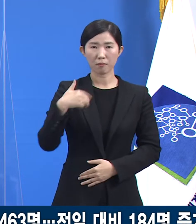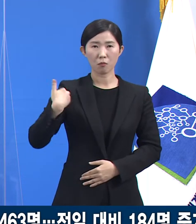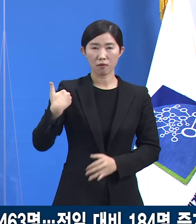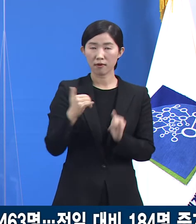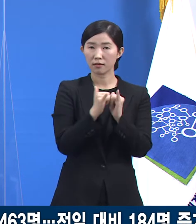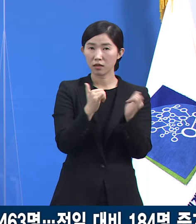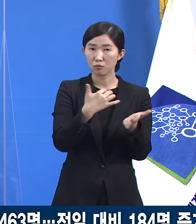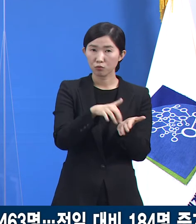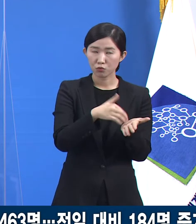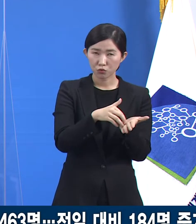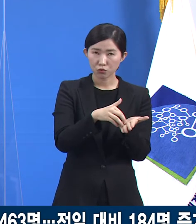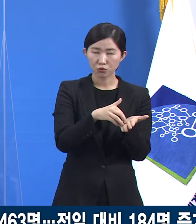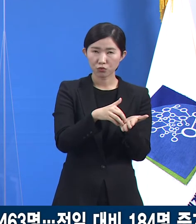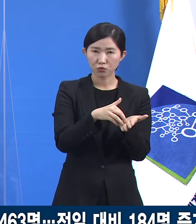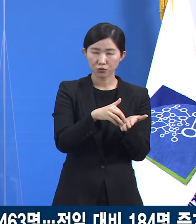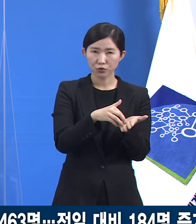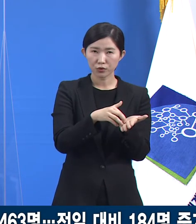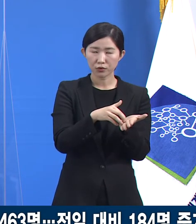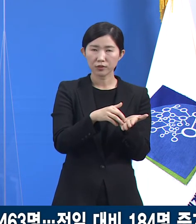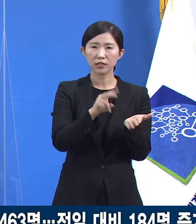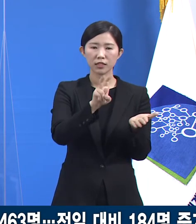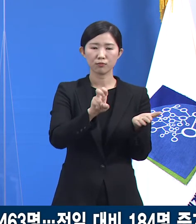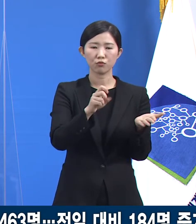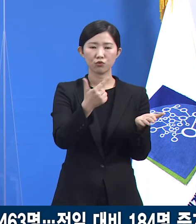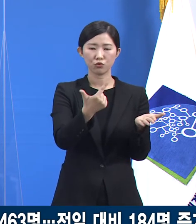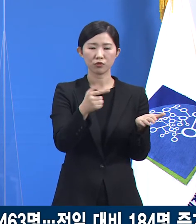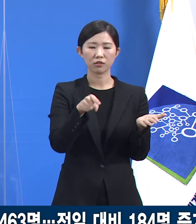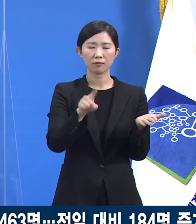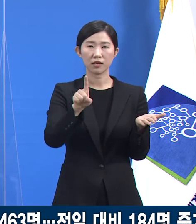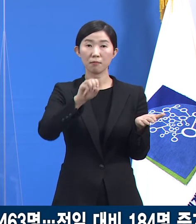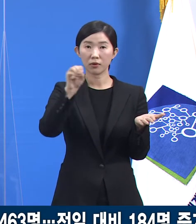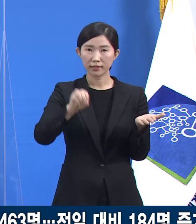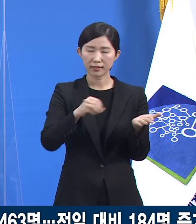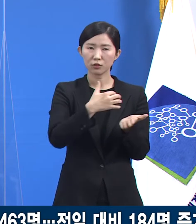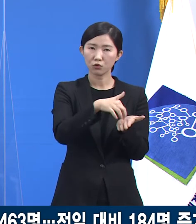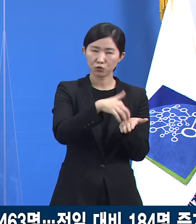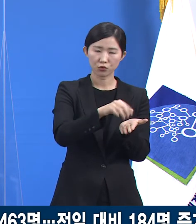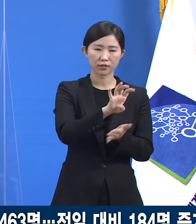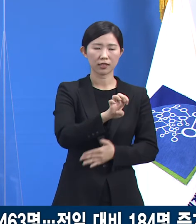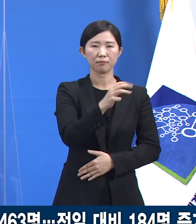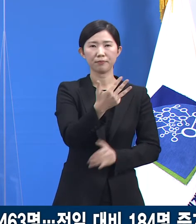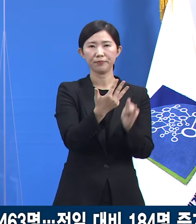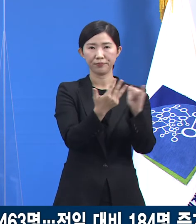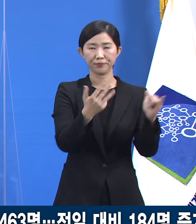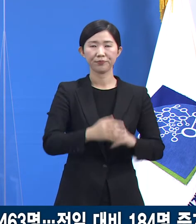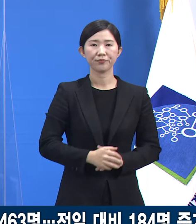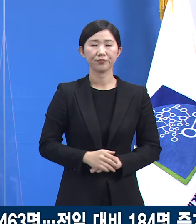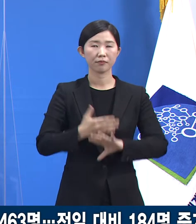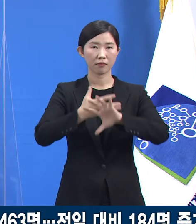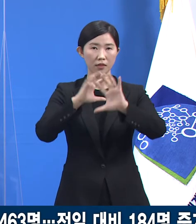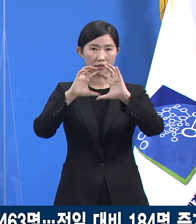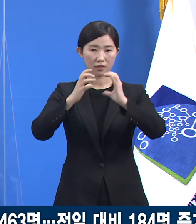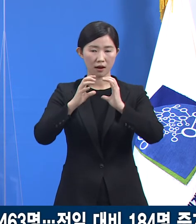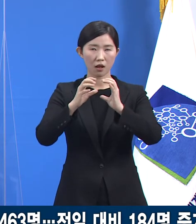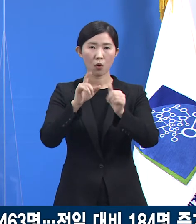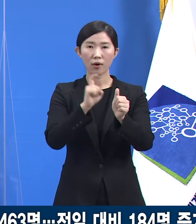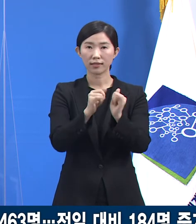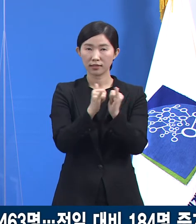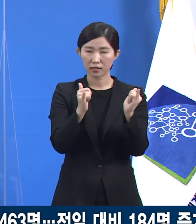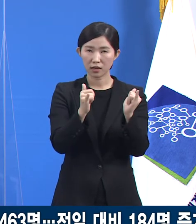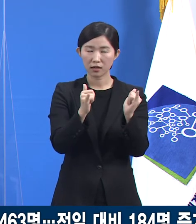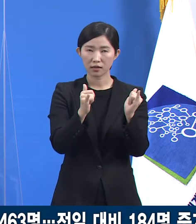확진자는 26.1%인 48명입니다. 외국인 확진자는 14.7